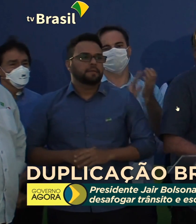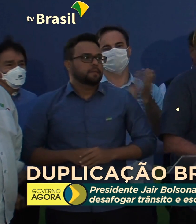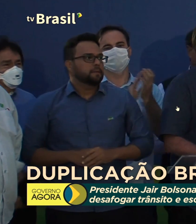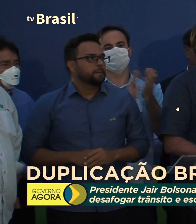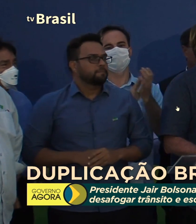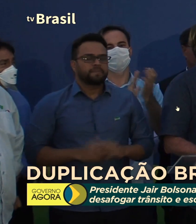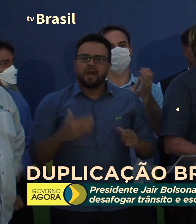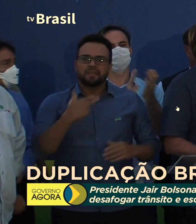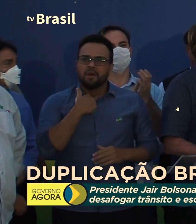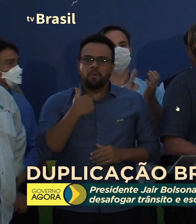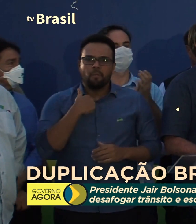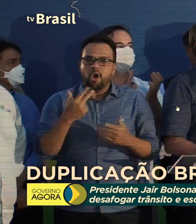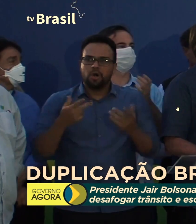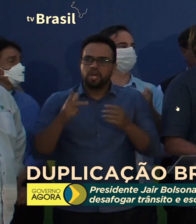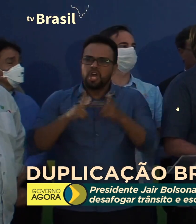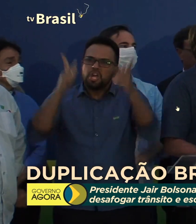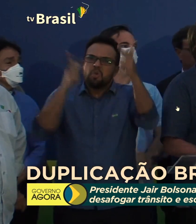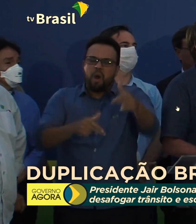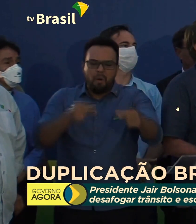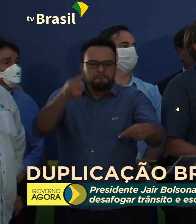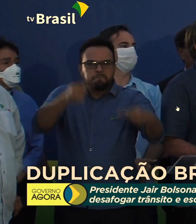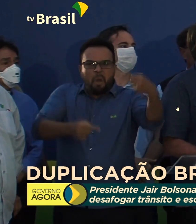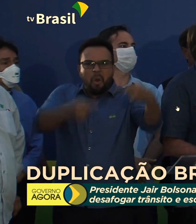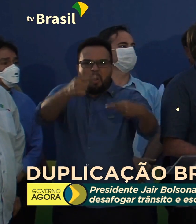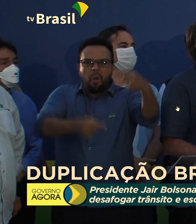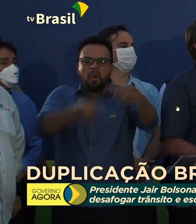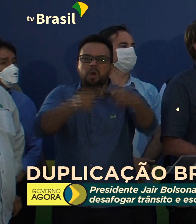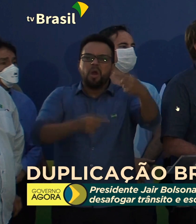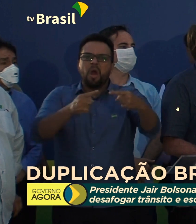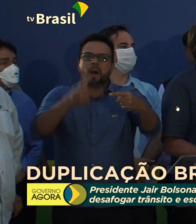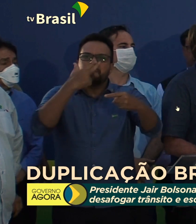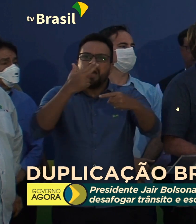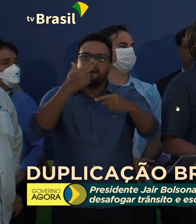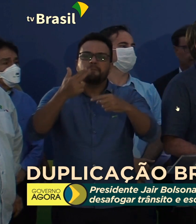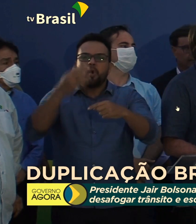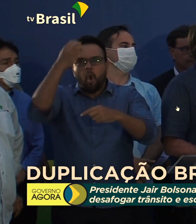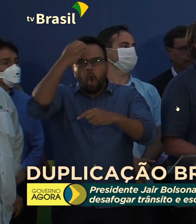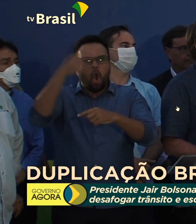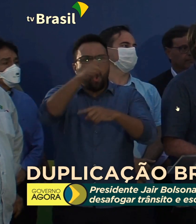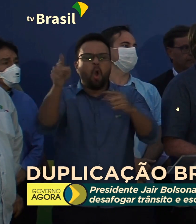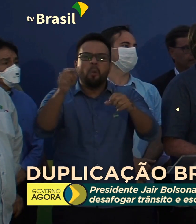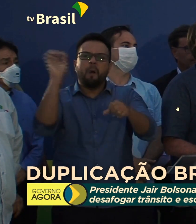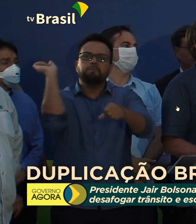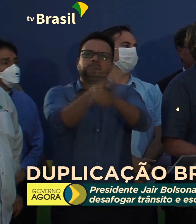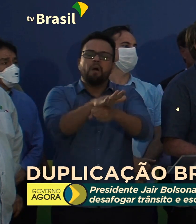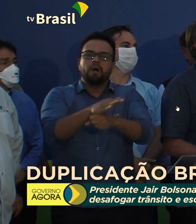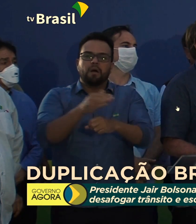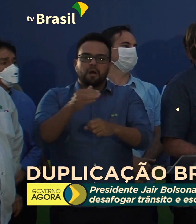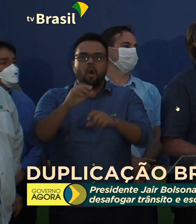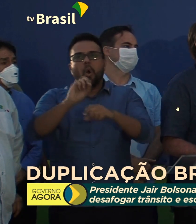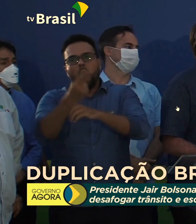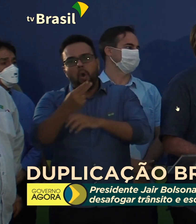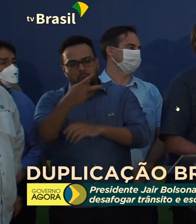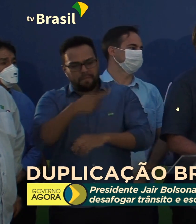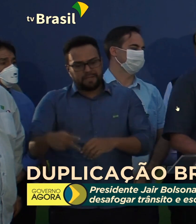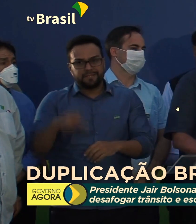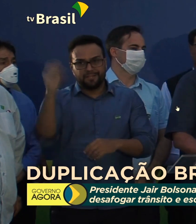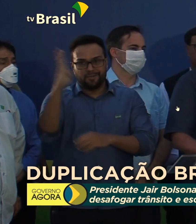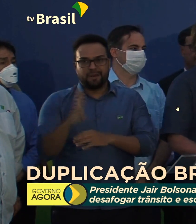Não pode continuar fazendo política e jogar pro colo do Presidente da República essa responsabilidade.